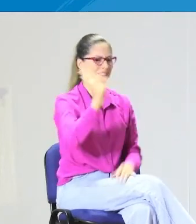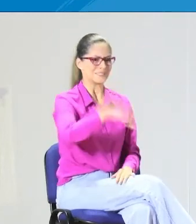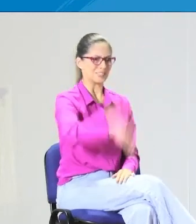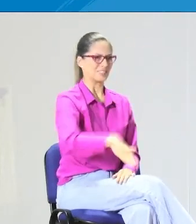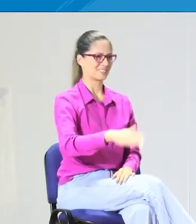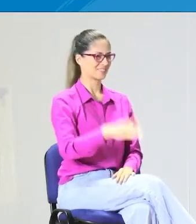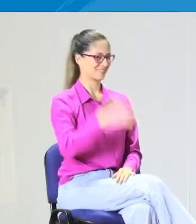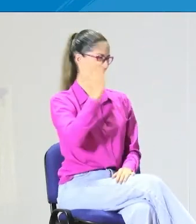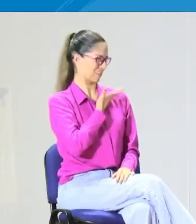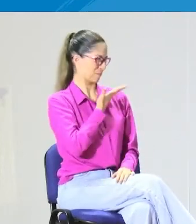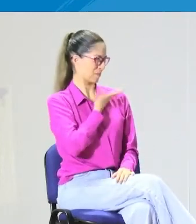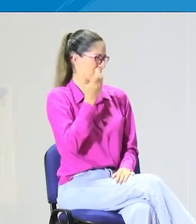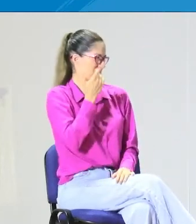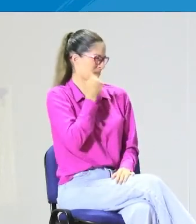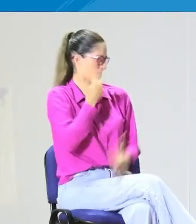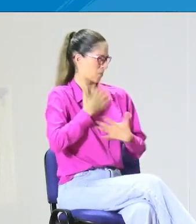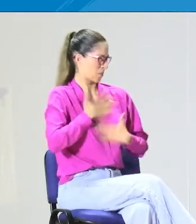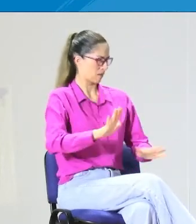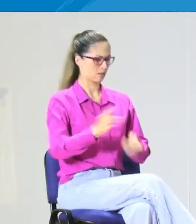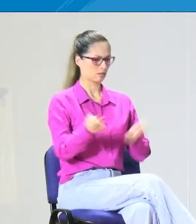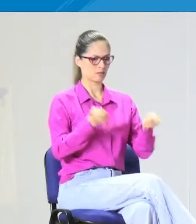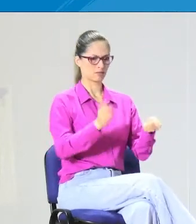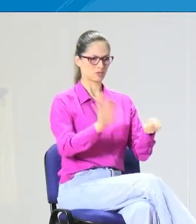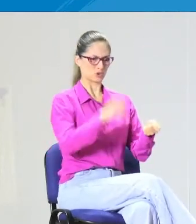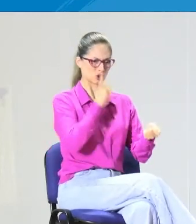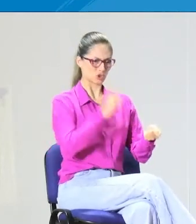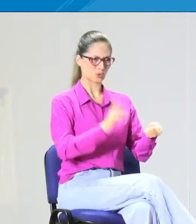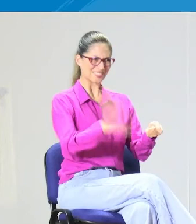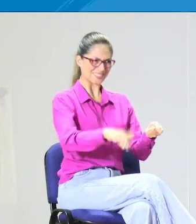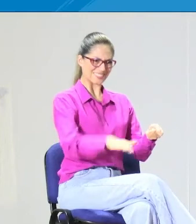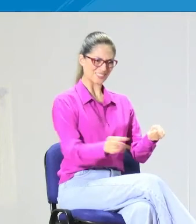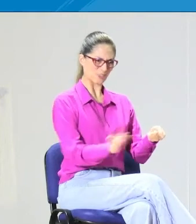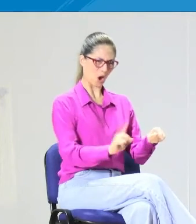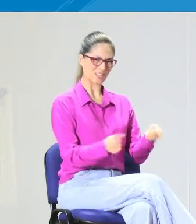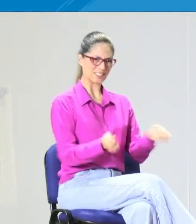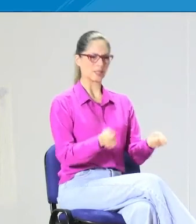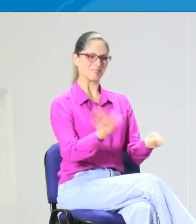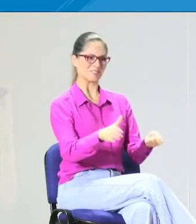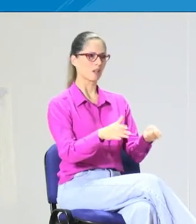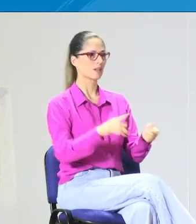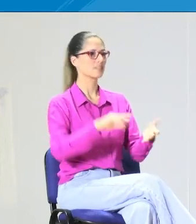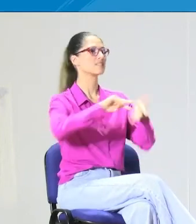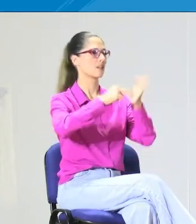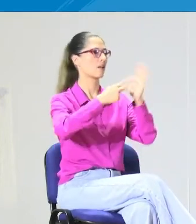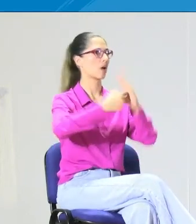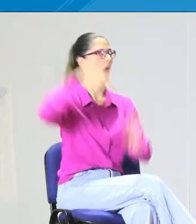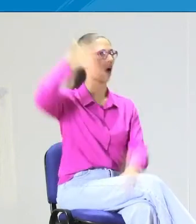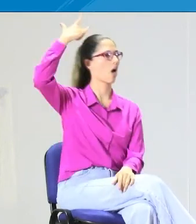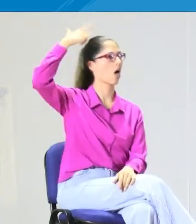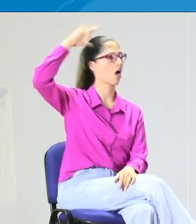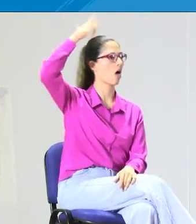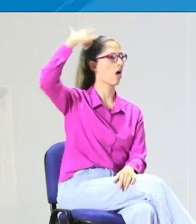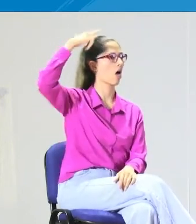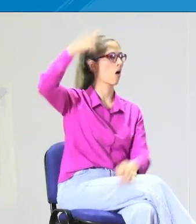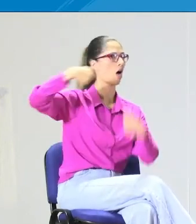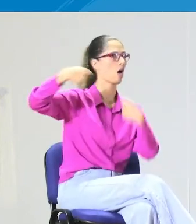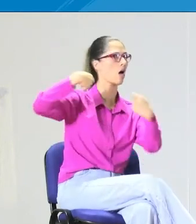niño, él empieza a manifestarse a través de su lengua natural, pero la madre en esos casos le dice, ah,